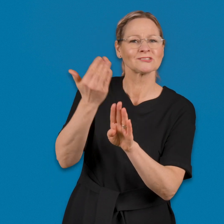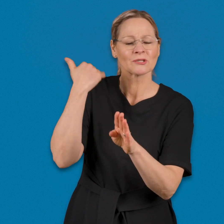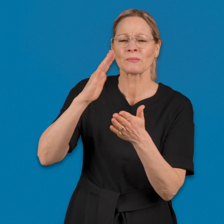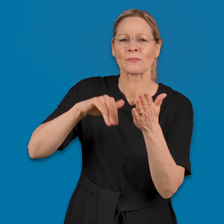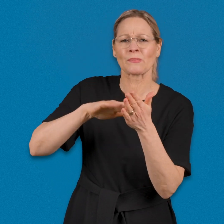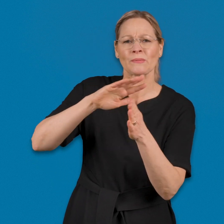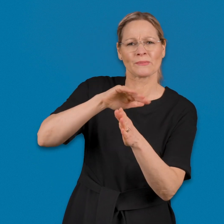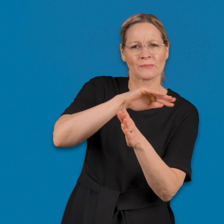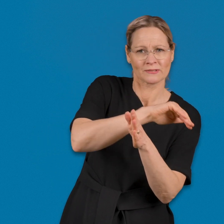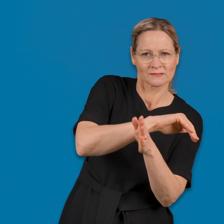selaushistorian.